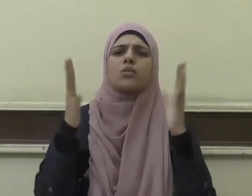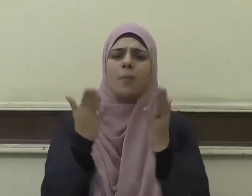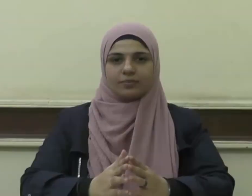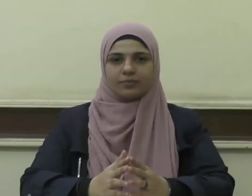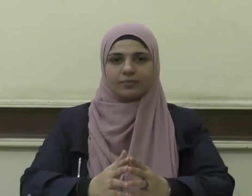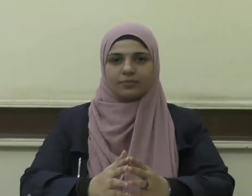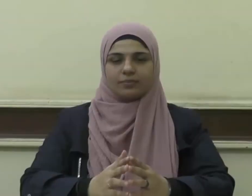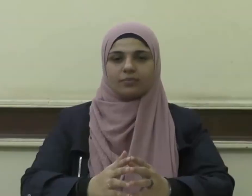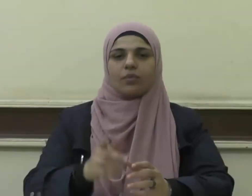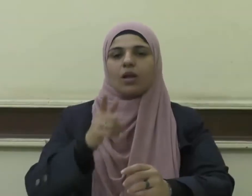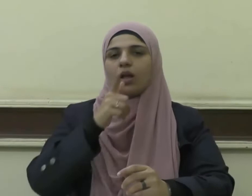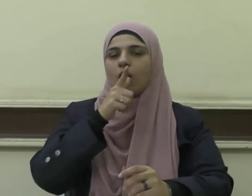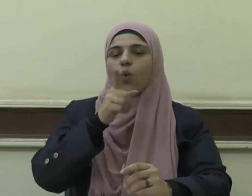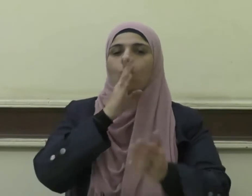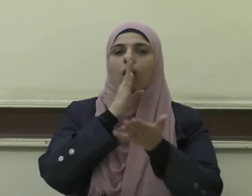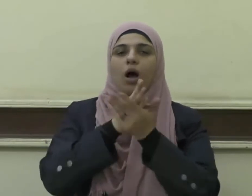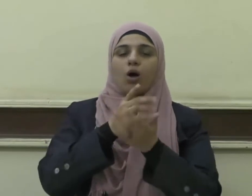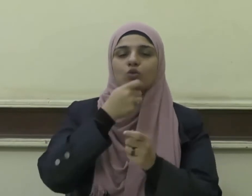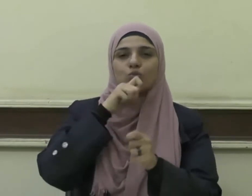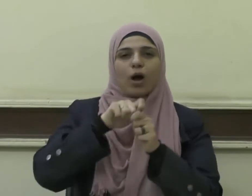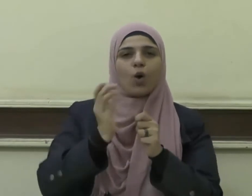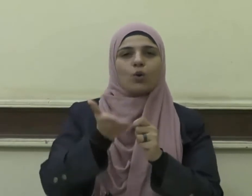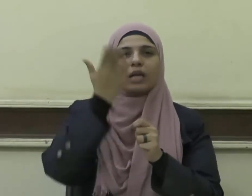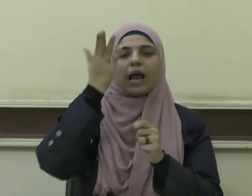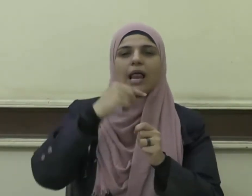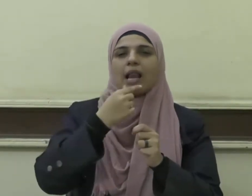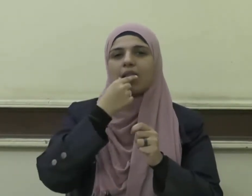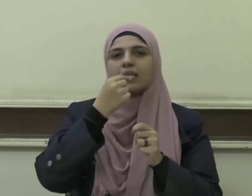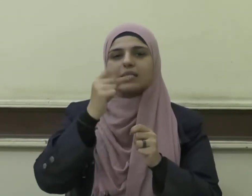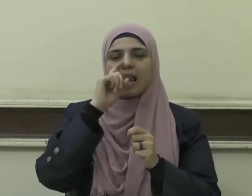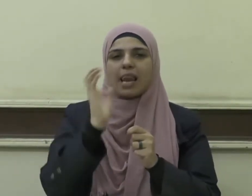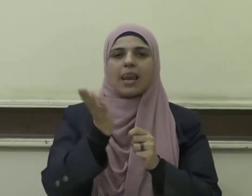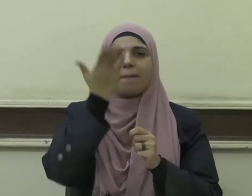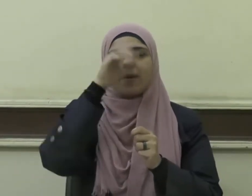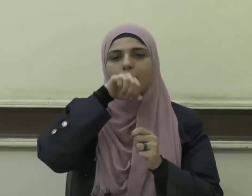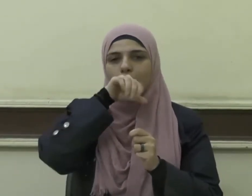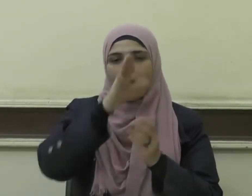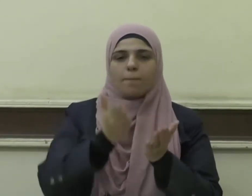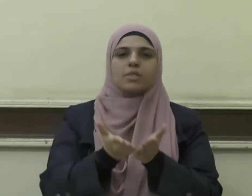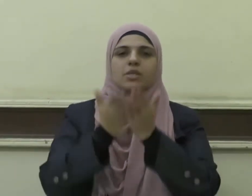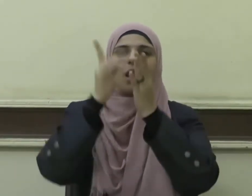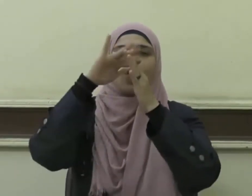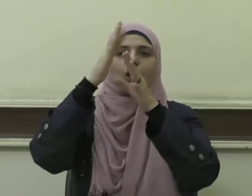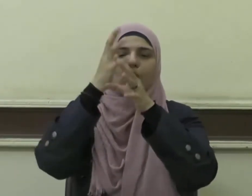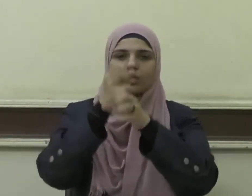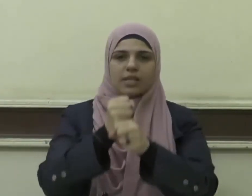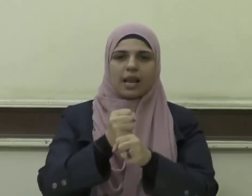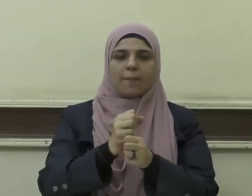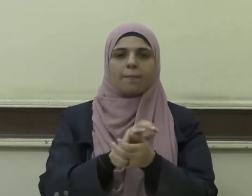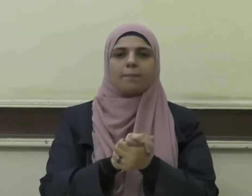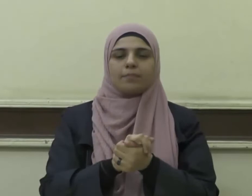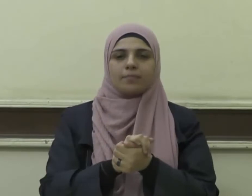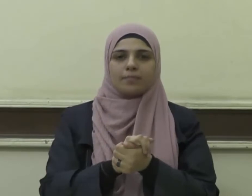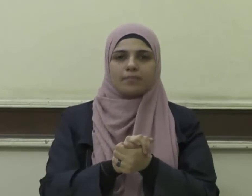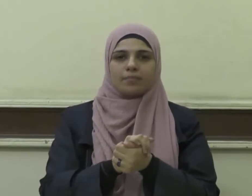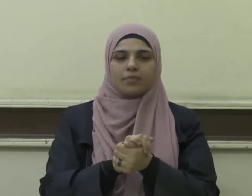يقول الحق سبحانه على لسان سيدنا محمد صلى الله عليه وسلم قل ما